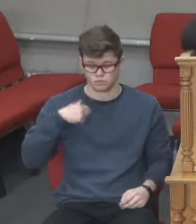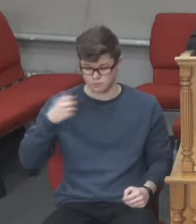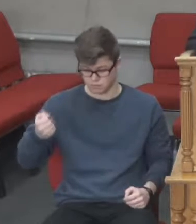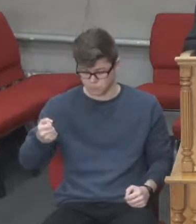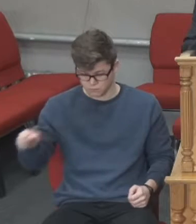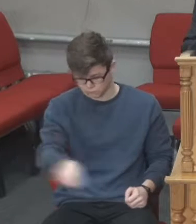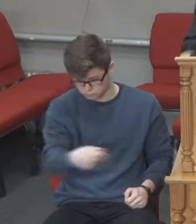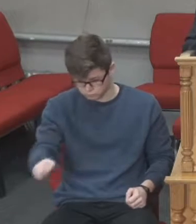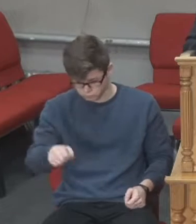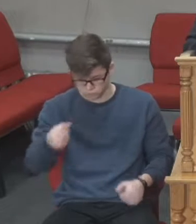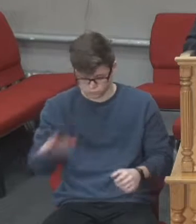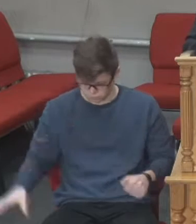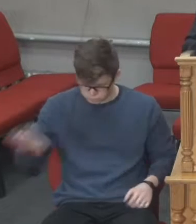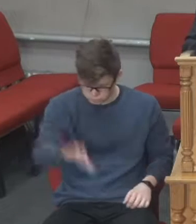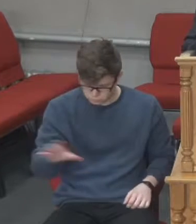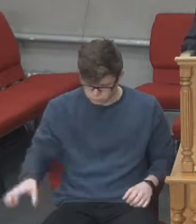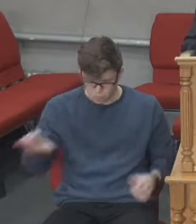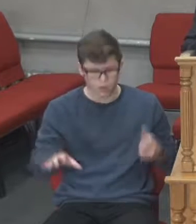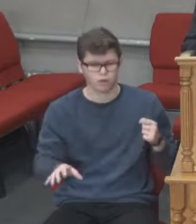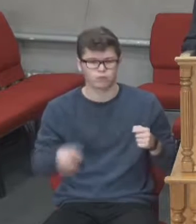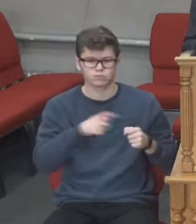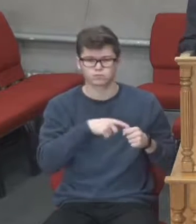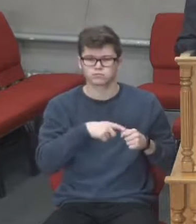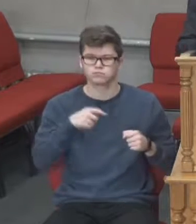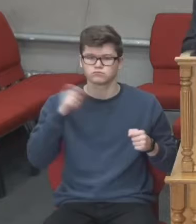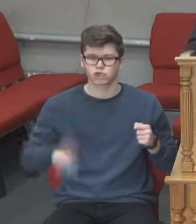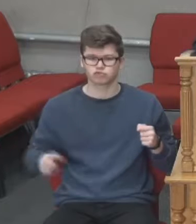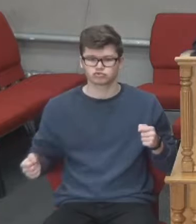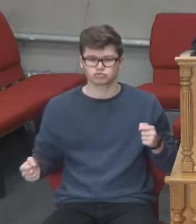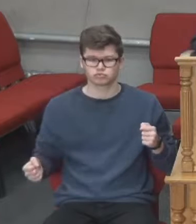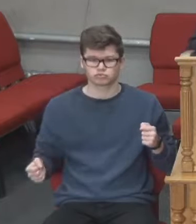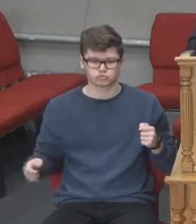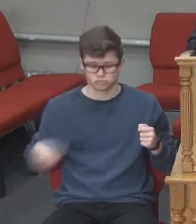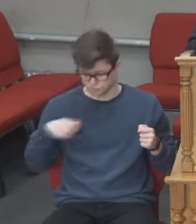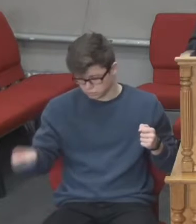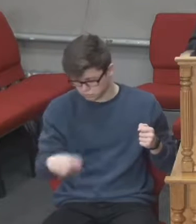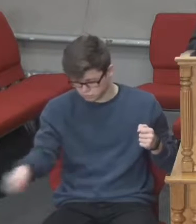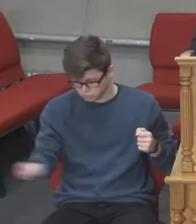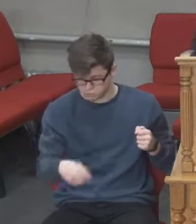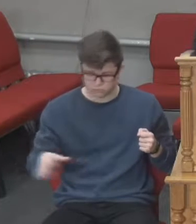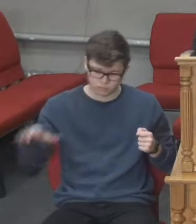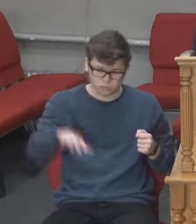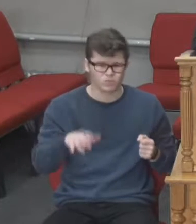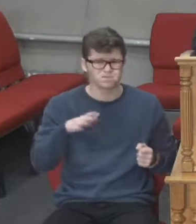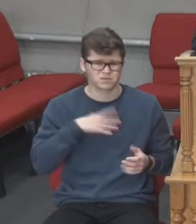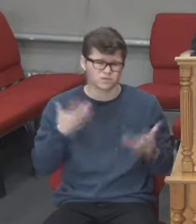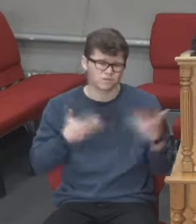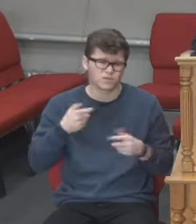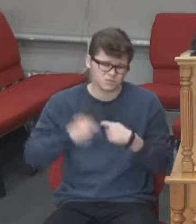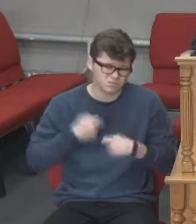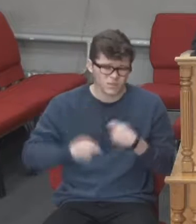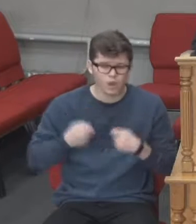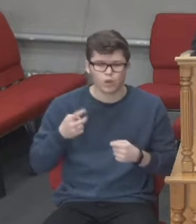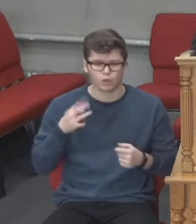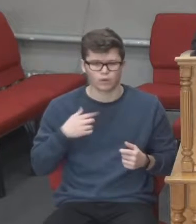будували, другою рукою меча притримували. Будівництво йшло, певно, трошки повільніше, але